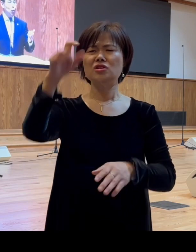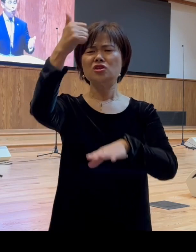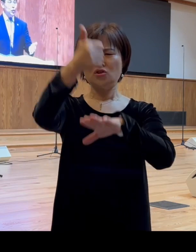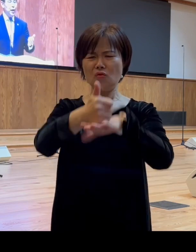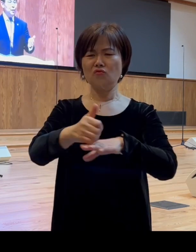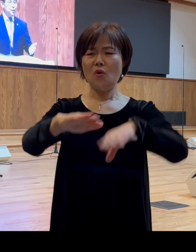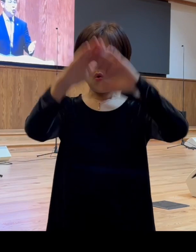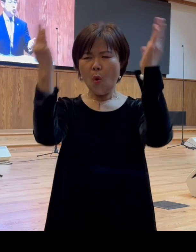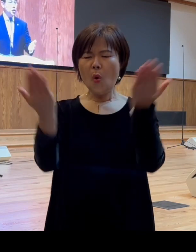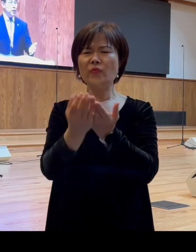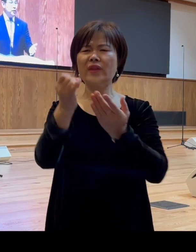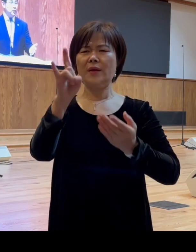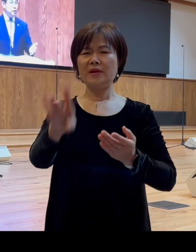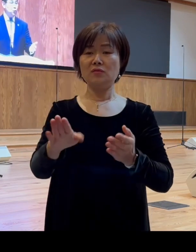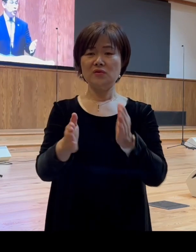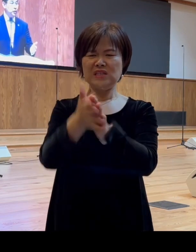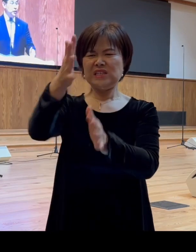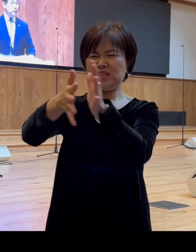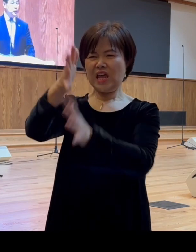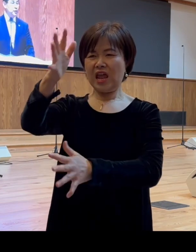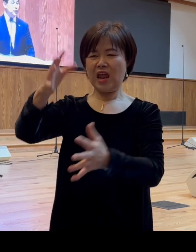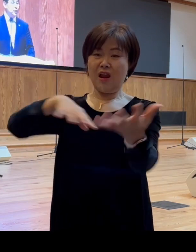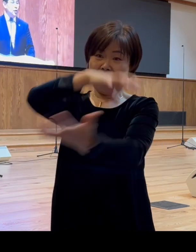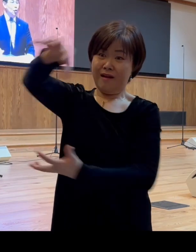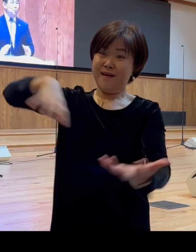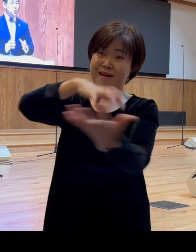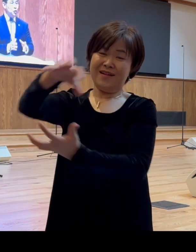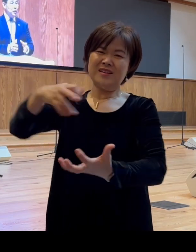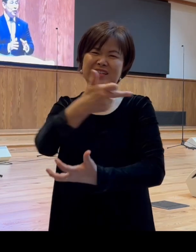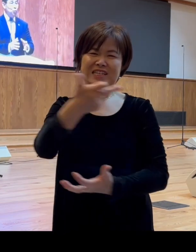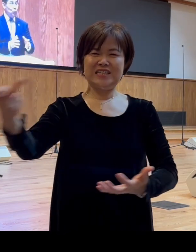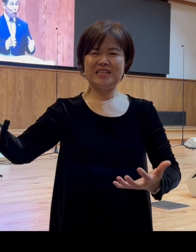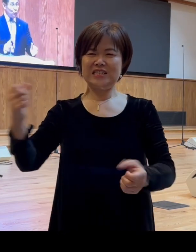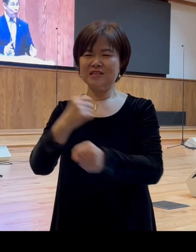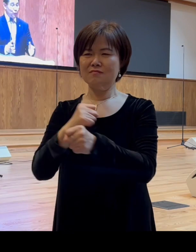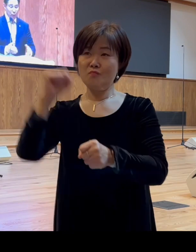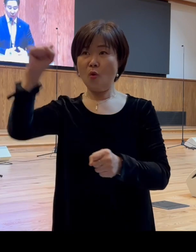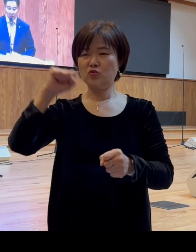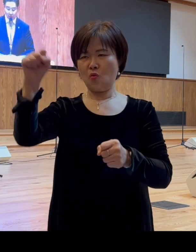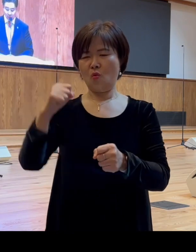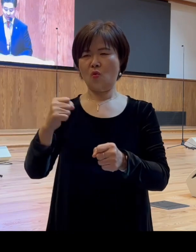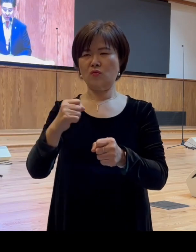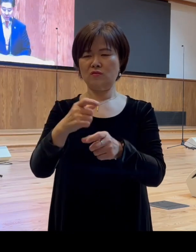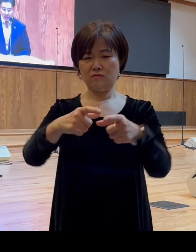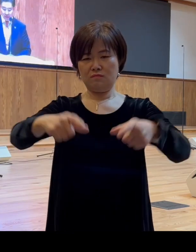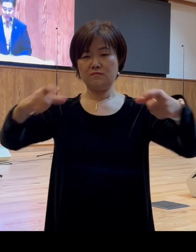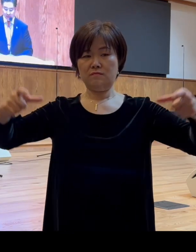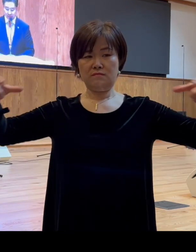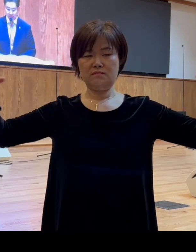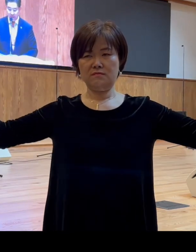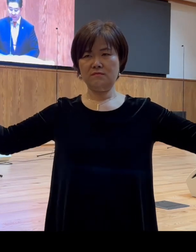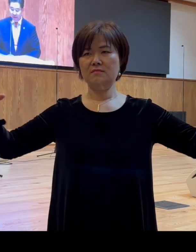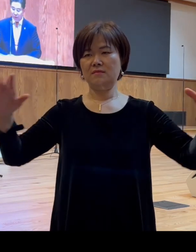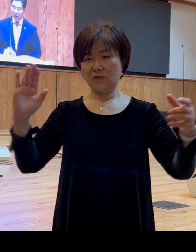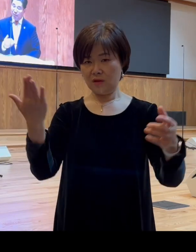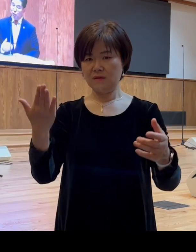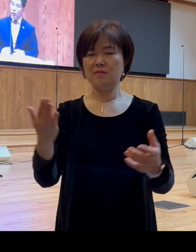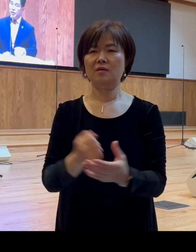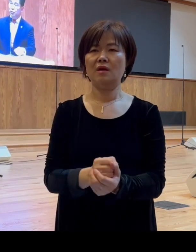에베소 시내를 뒤흔드는 엄청난 폭동으로 비화되게 된 것입니다 여러분 이 에베소에 세워진